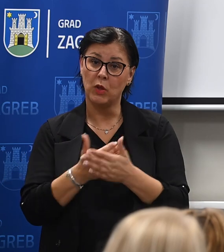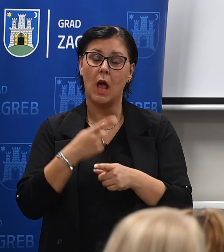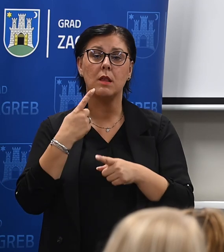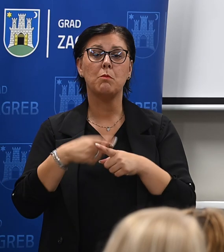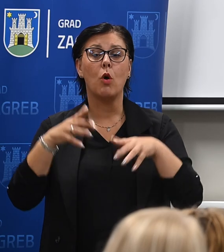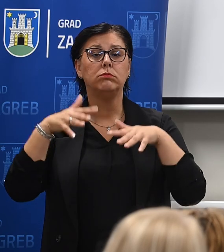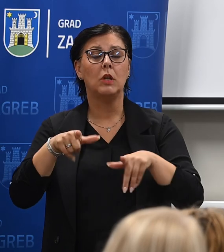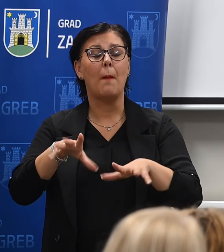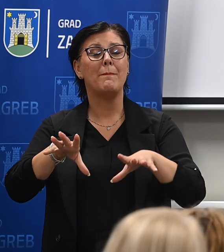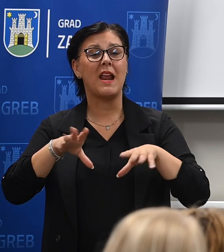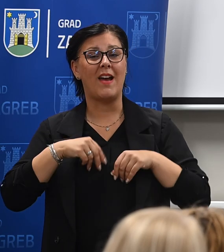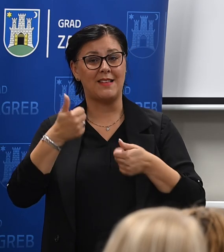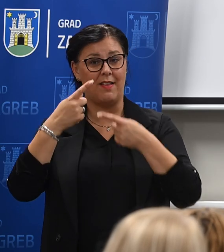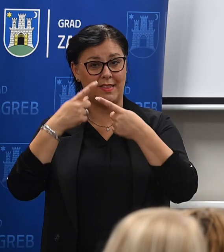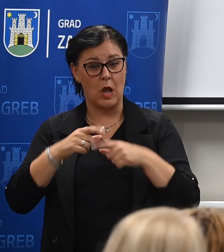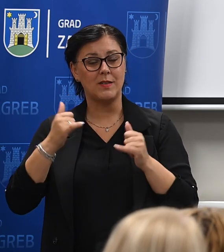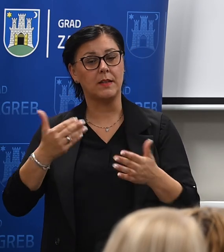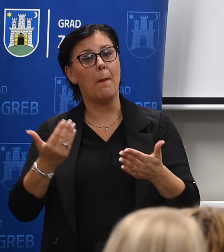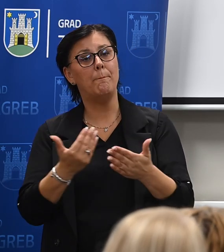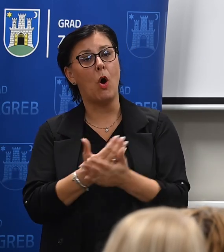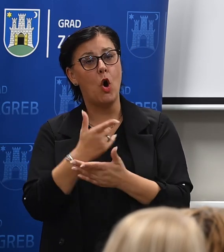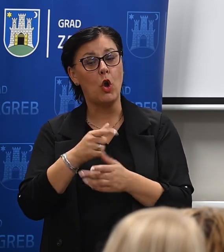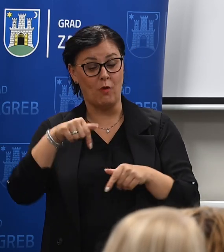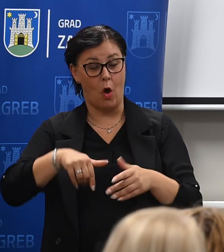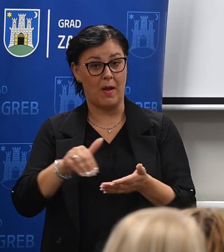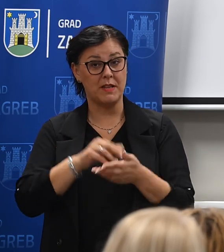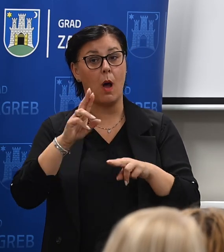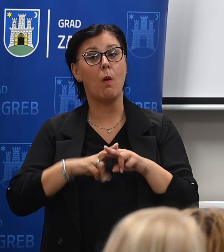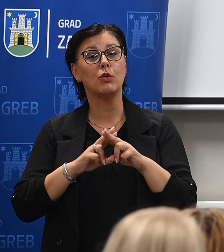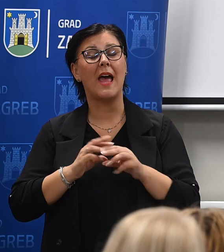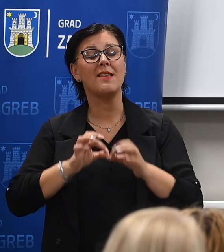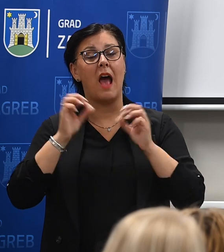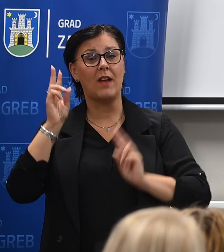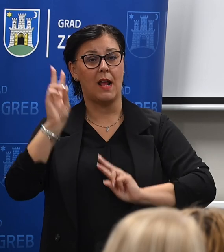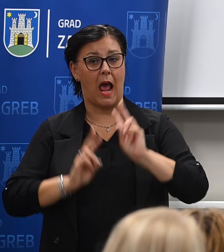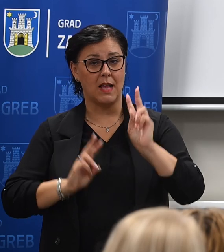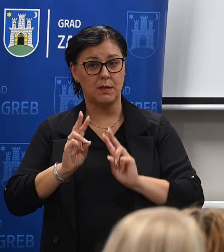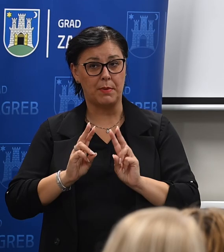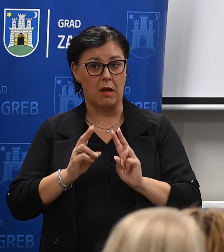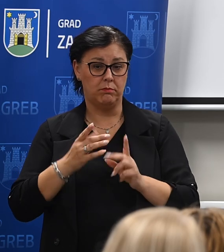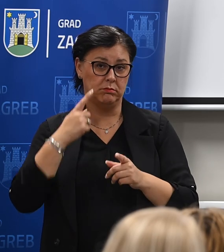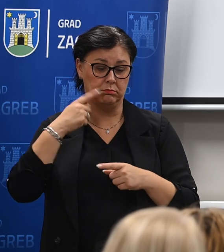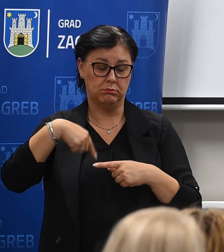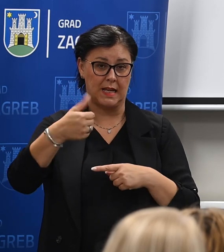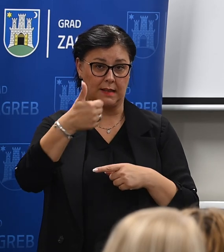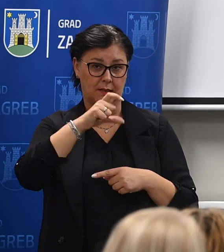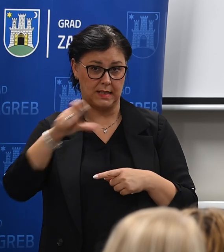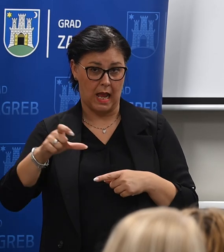koje su bili u javnu raspravi, tako da idemo na ponovljenu javnu raspravu u ovaj mjesec, možda čak i u uroku tjedan dana.